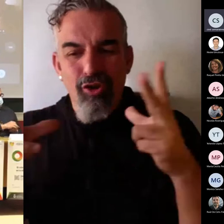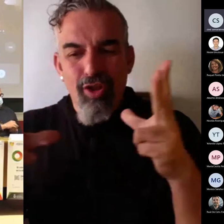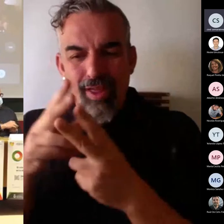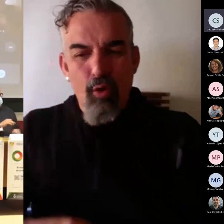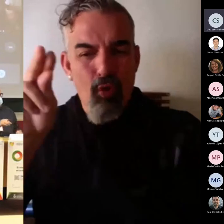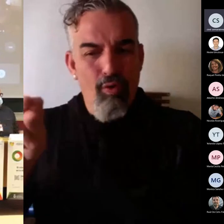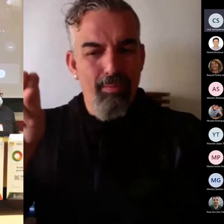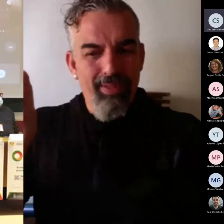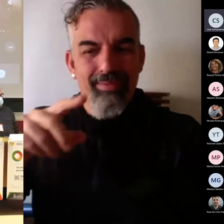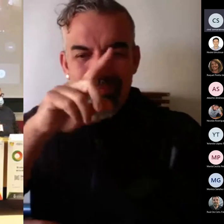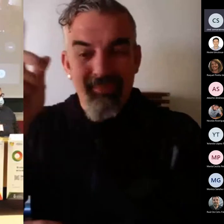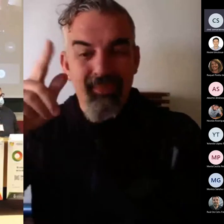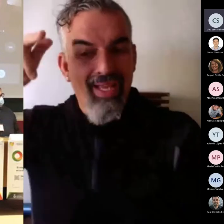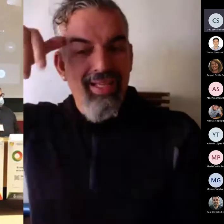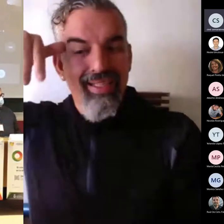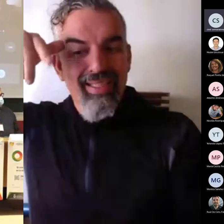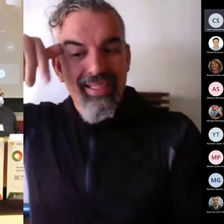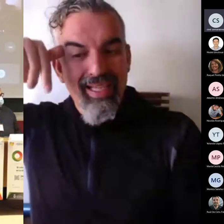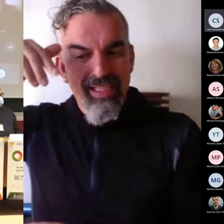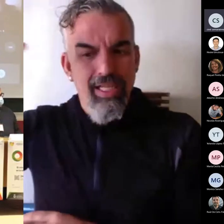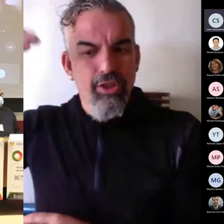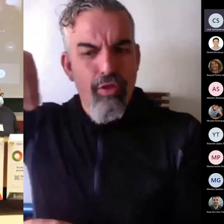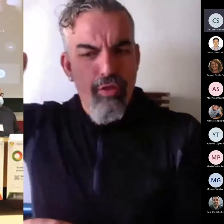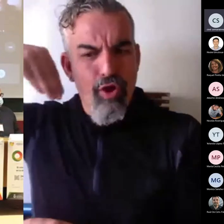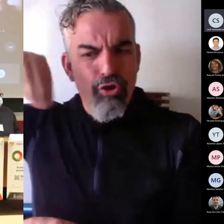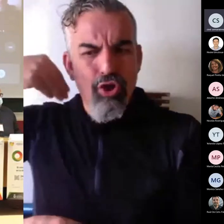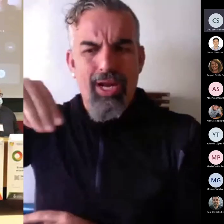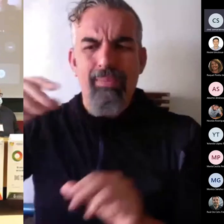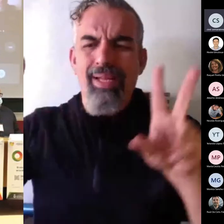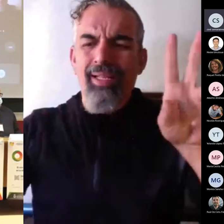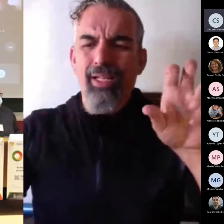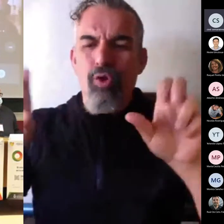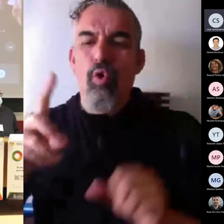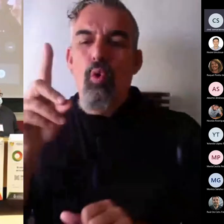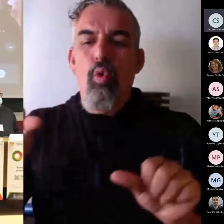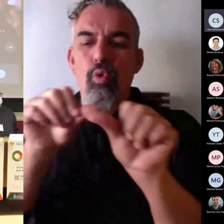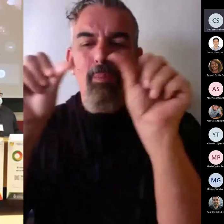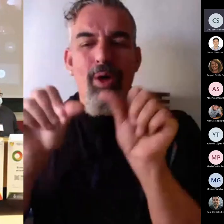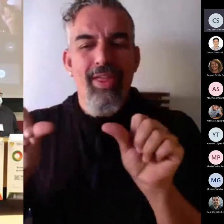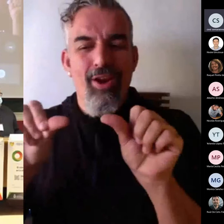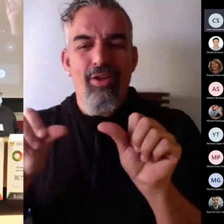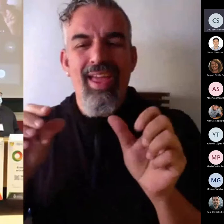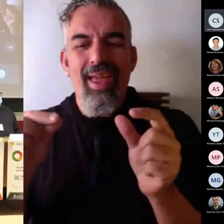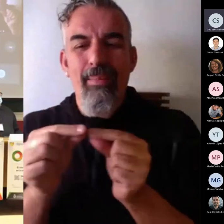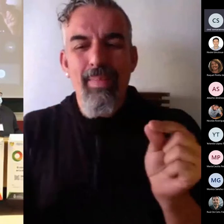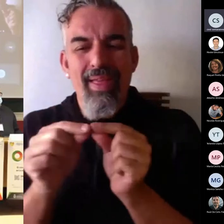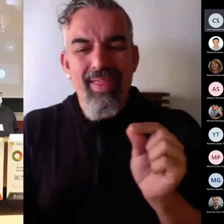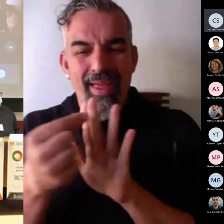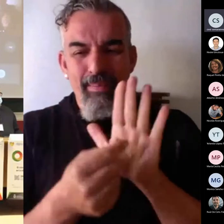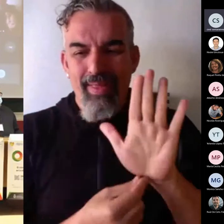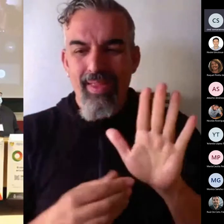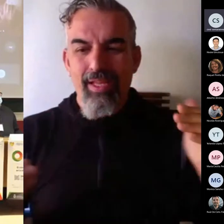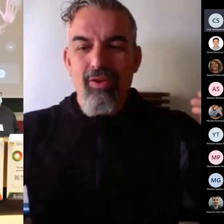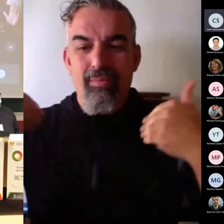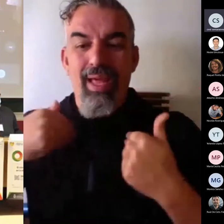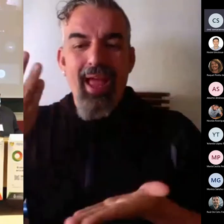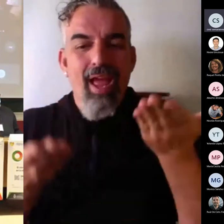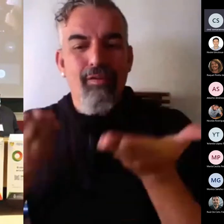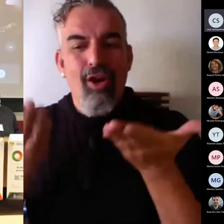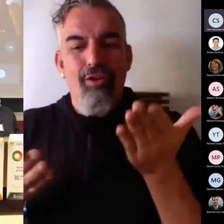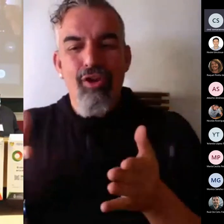en su tesis doctoral con el título Un modelo de medida de competencias en la universidad, evaluación de los resultados de aprendizaje.